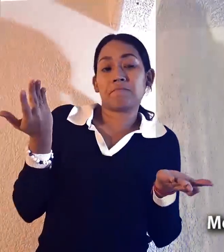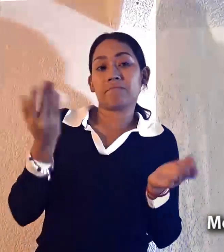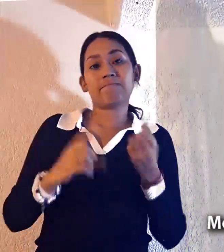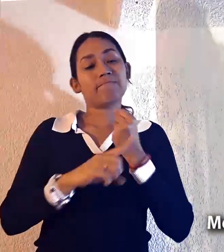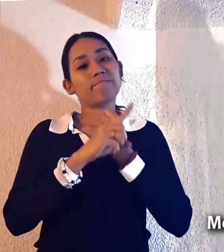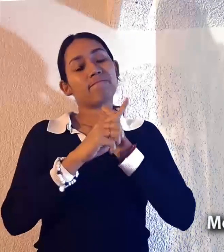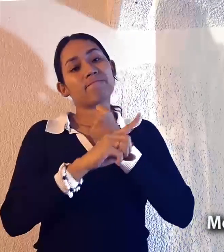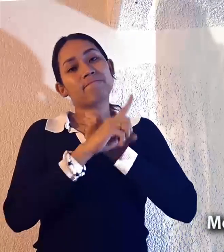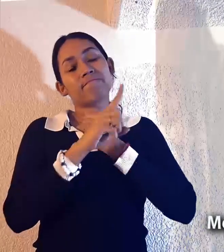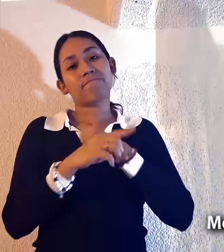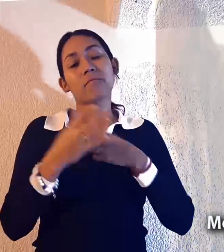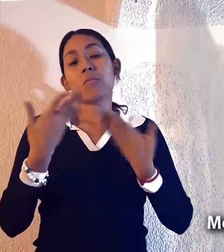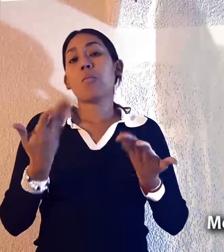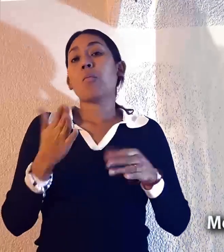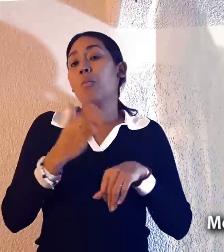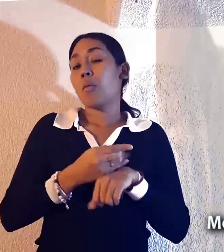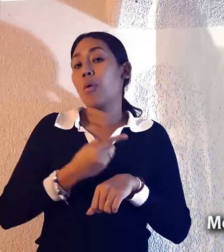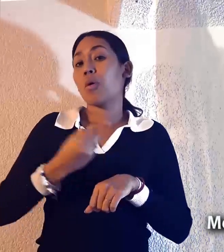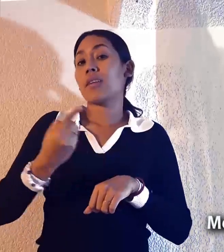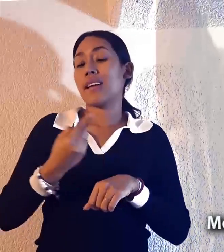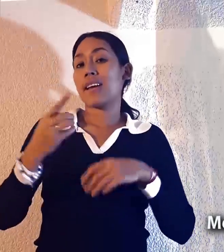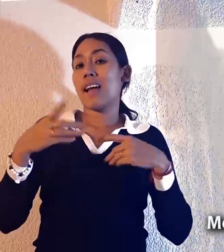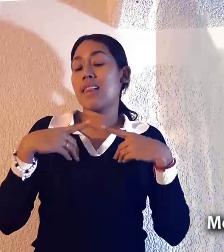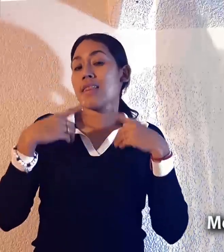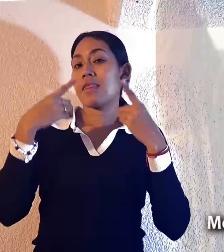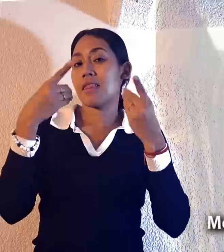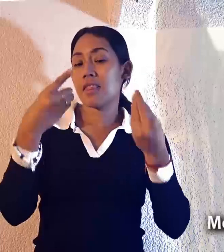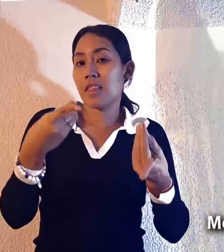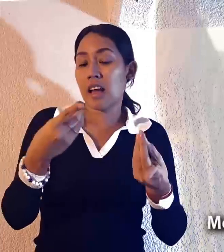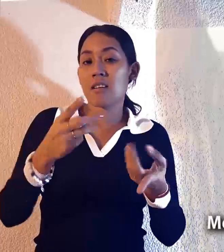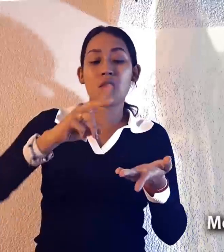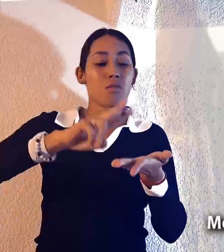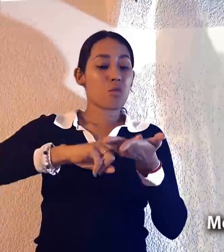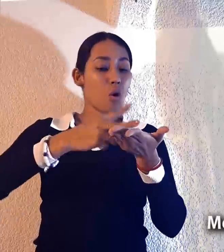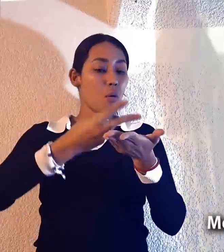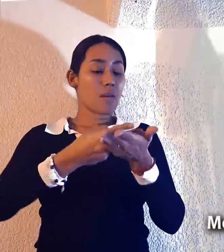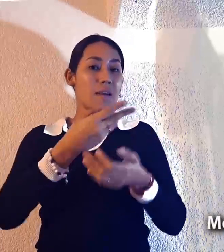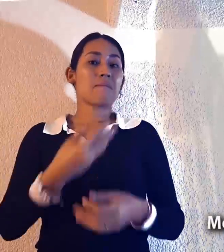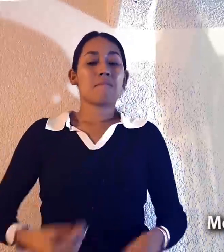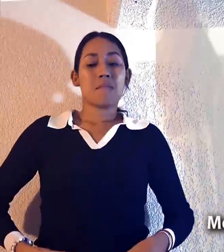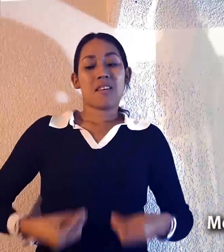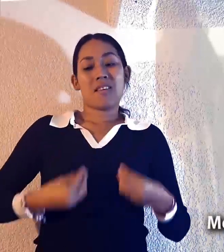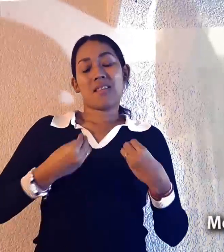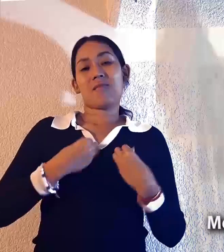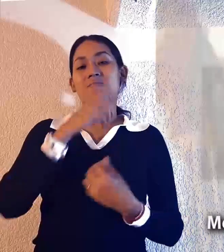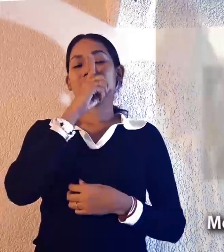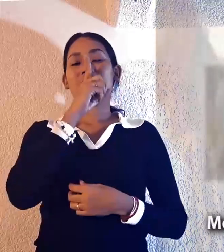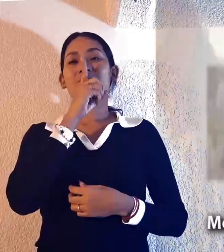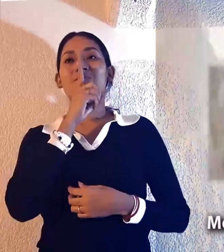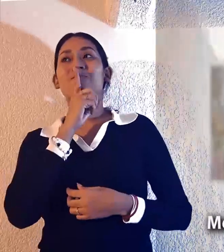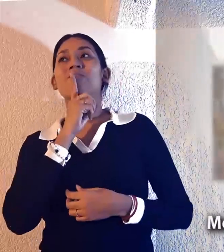es porque se acercan a ofrecer los sacrificios mientras están llevando una vida doble, mintiendo,